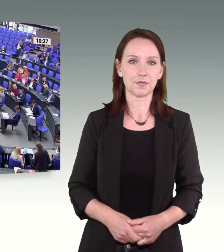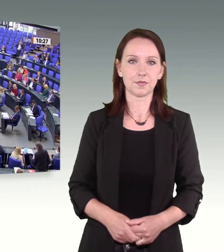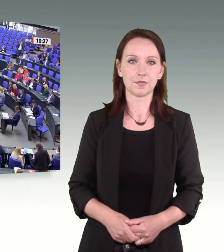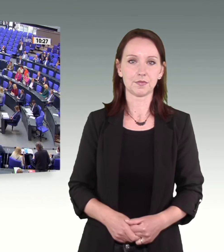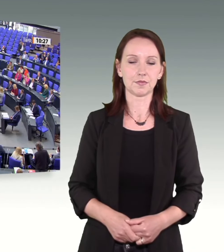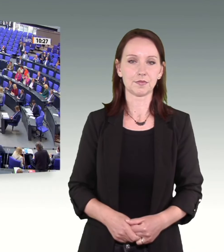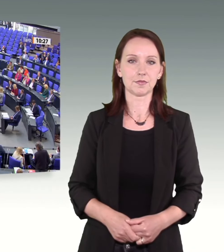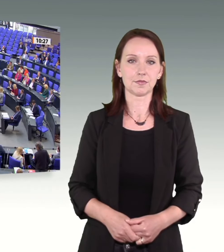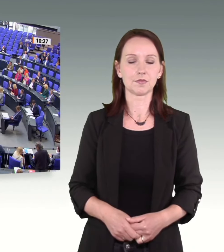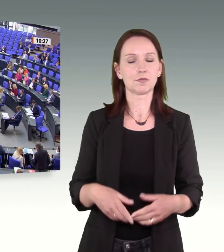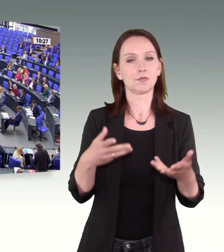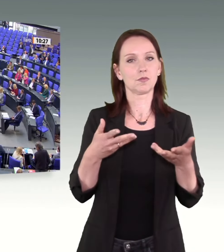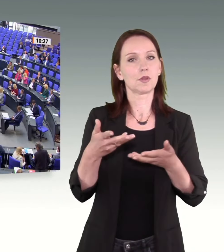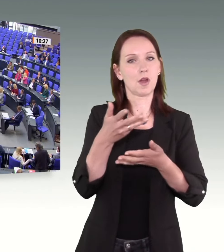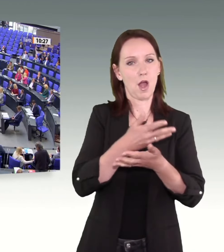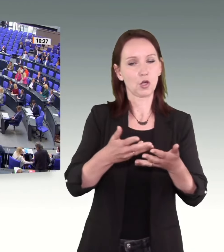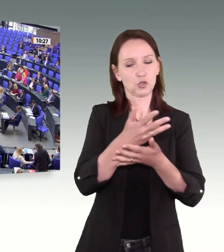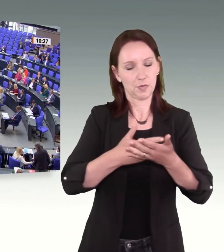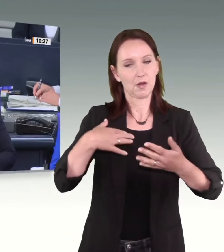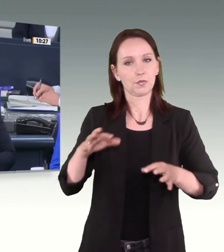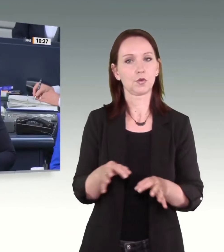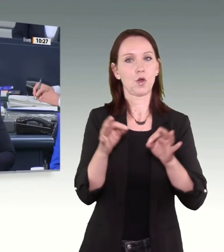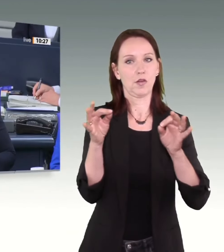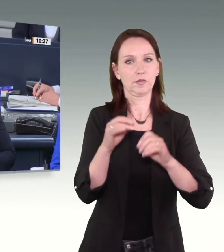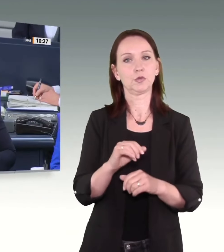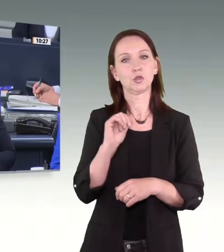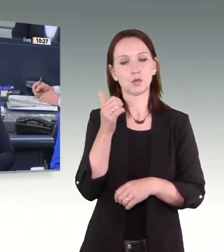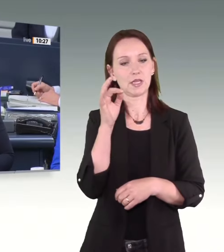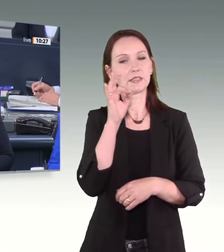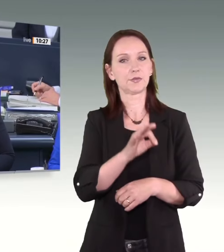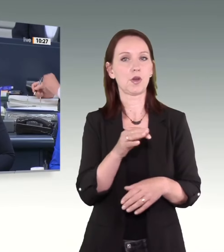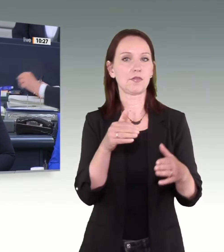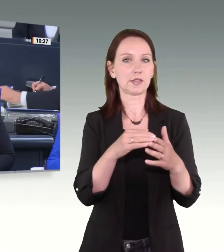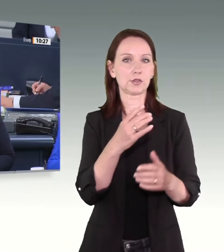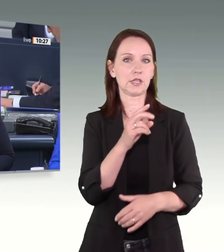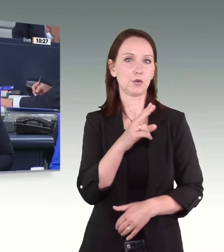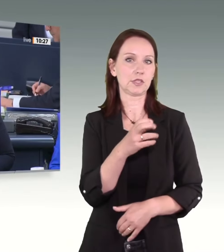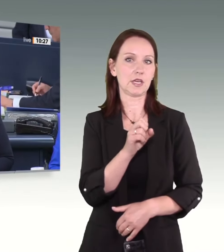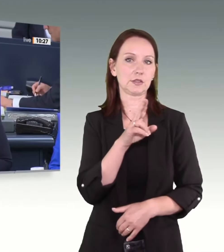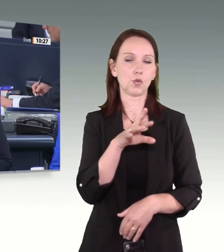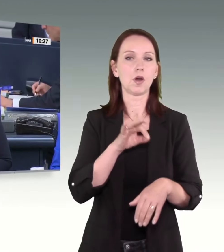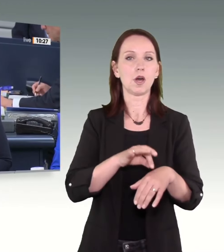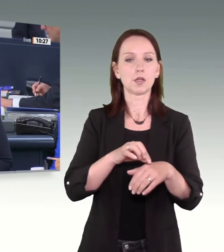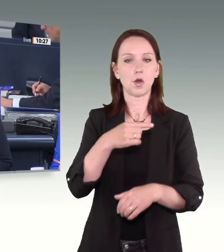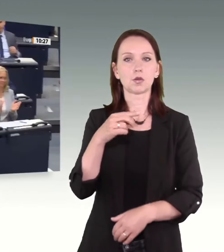Ich eröffne die Aussprache. Das Wort hat zuerst für die CDU-CSU-Fraktion Dr. Günter Krings.